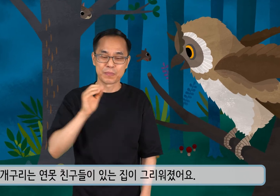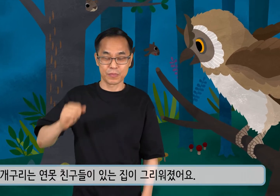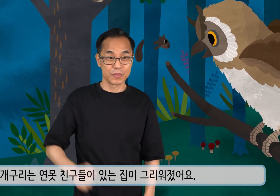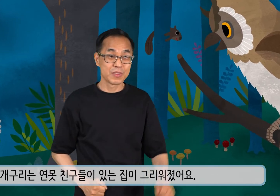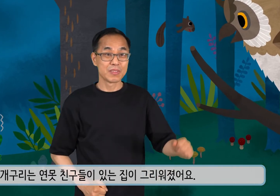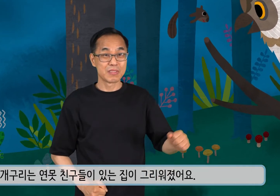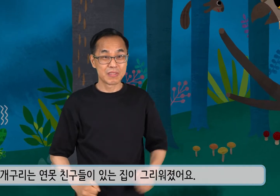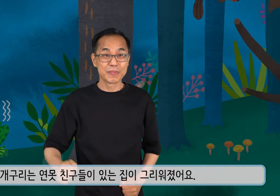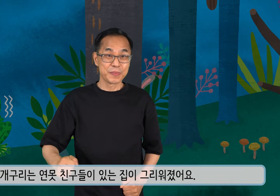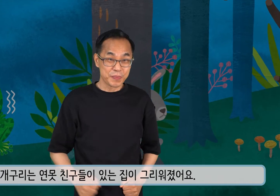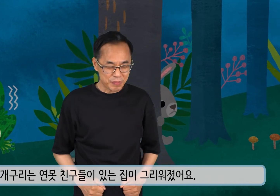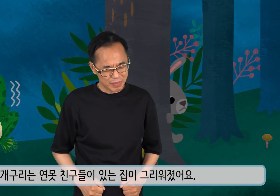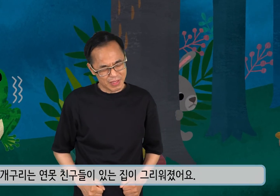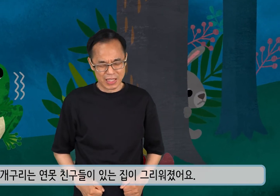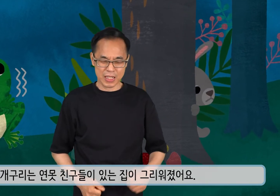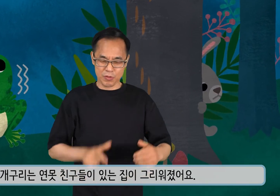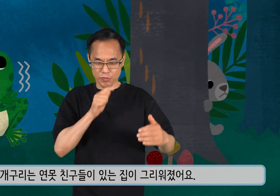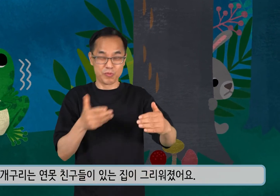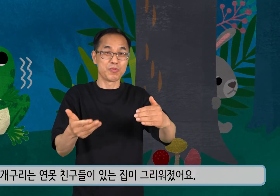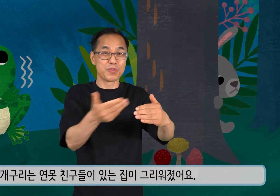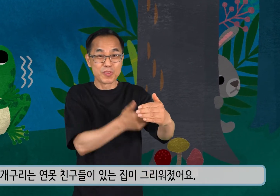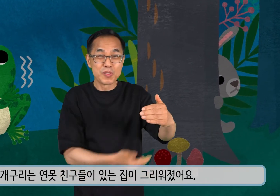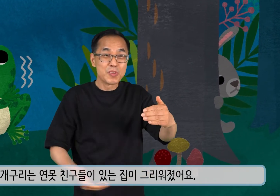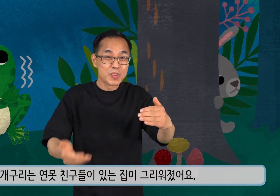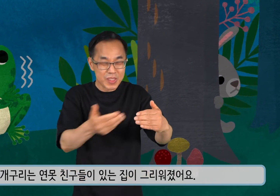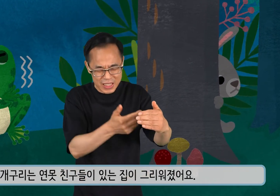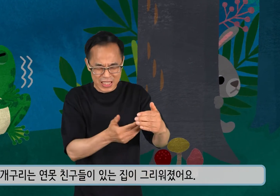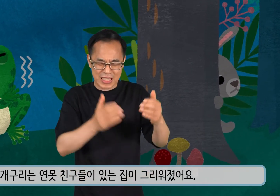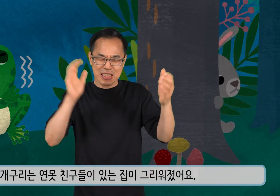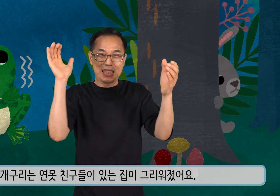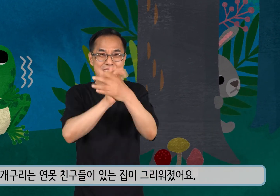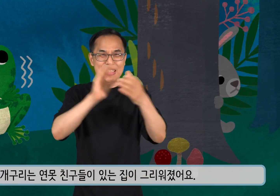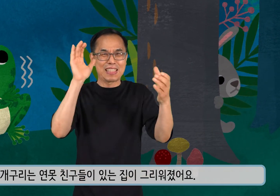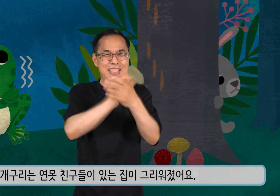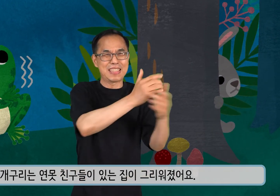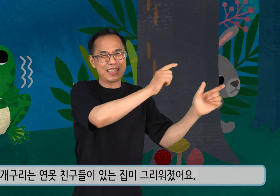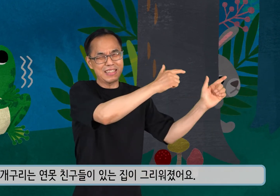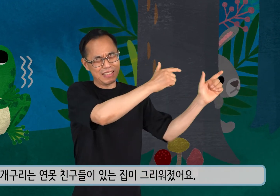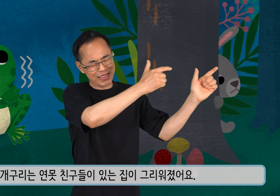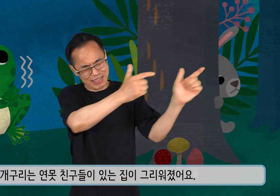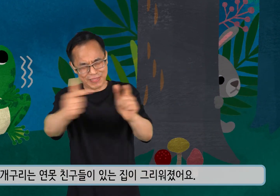참개구리는 연못 친구들이 있는 집이 그리워졌어요.